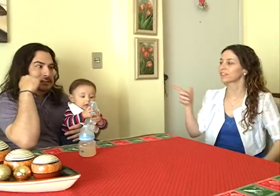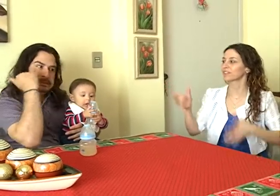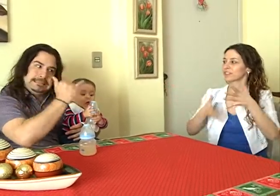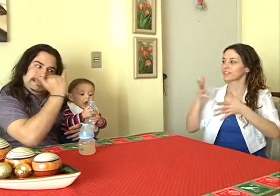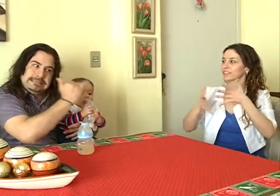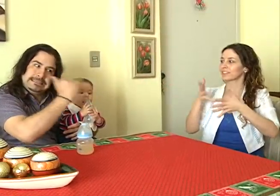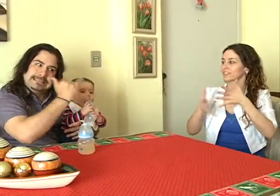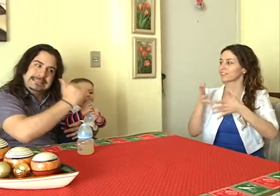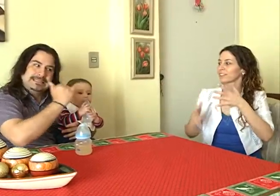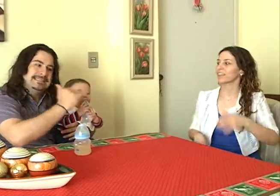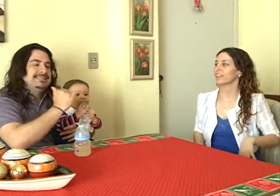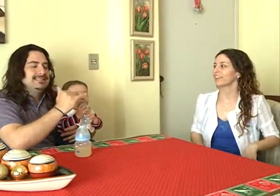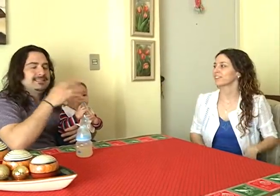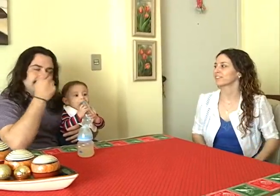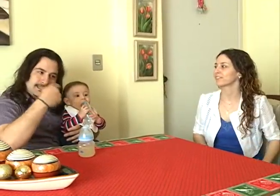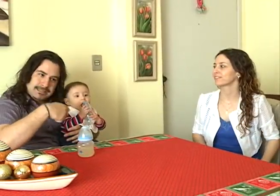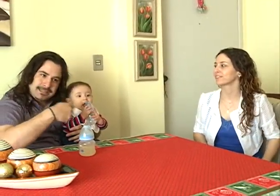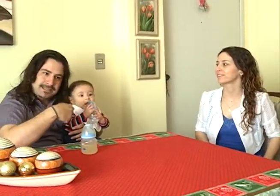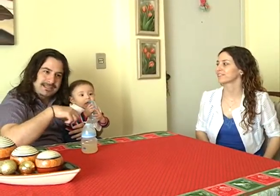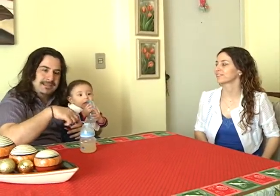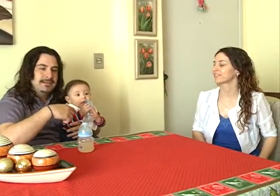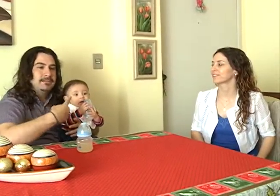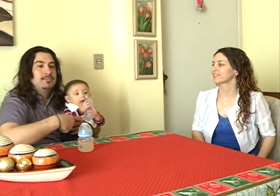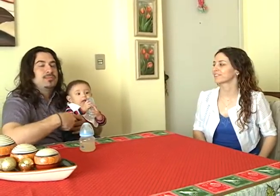Eu sempre falo o que tem que aprender. Ela só observa.